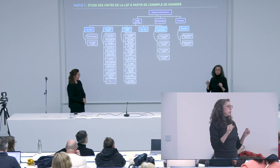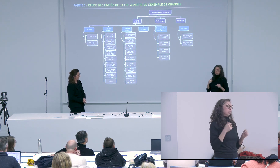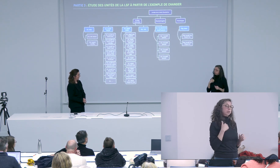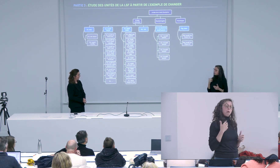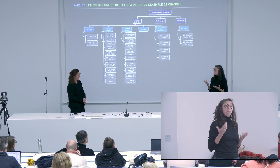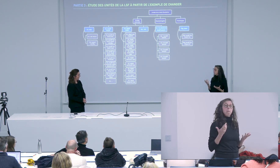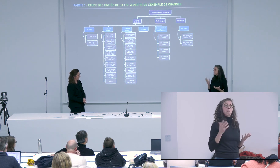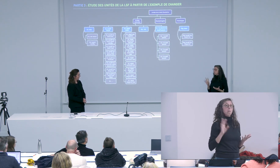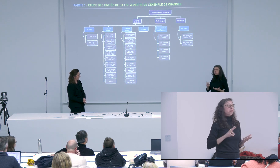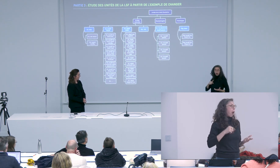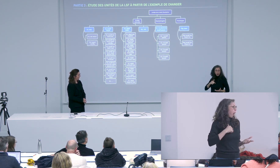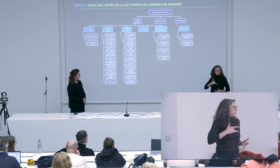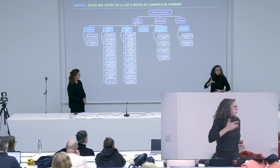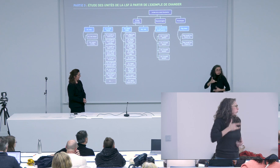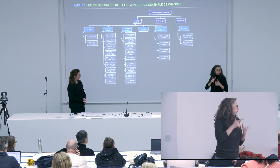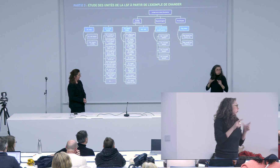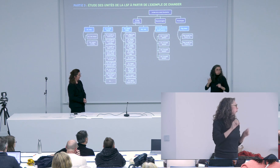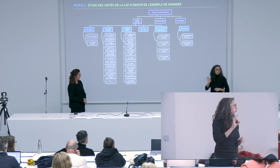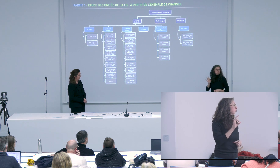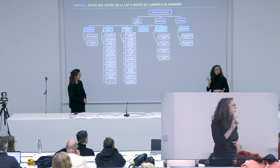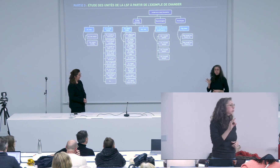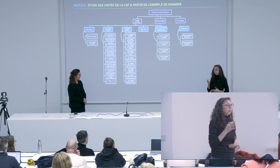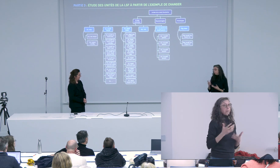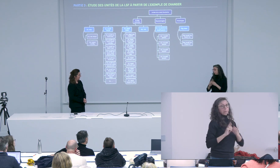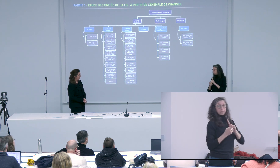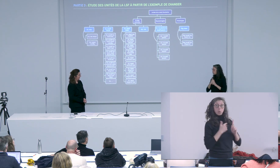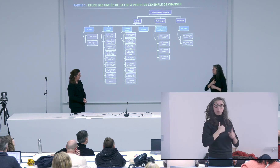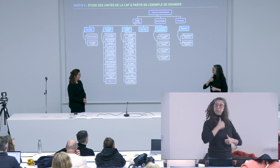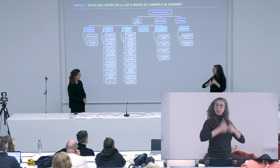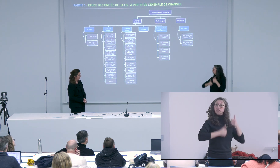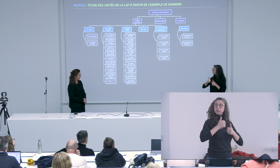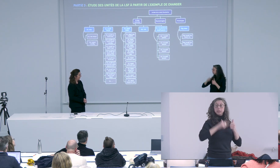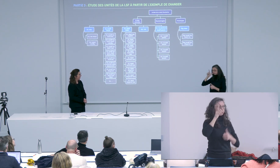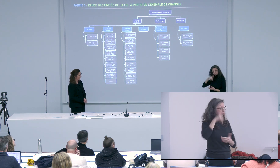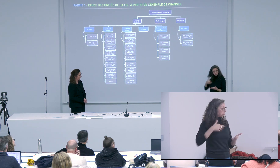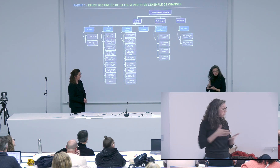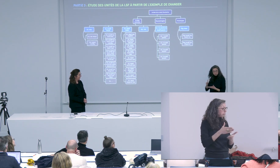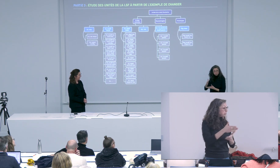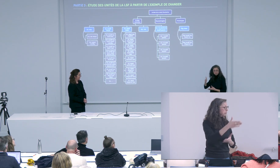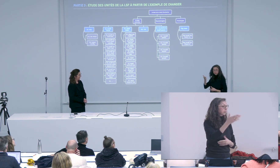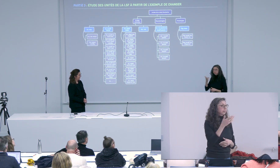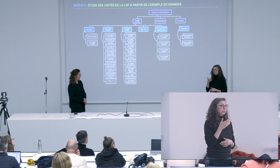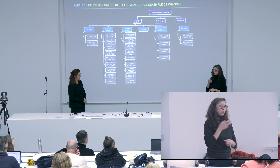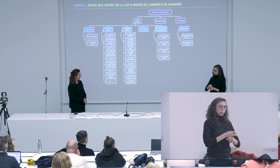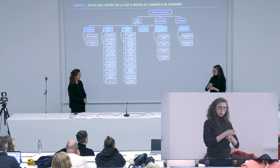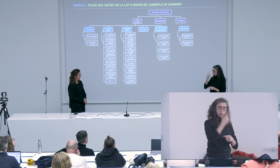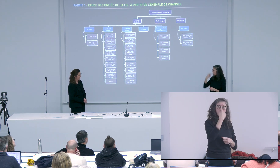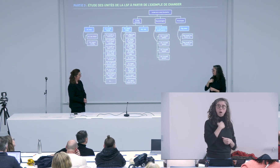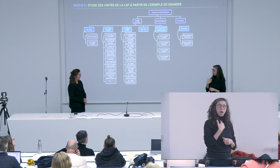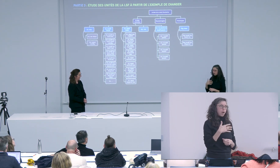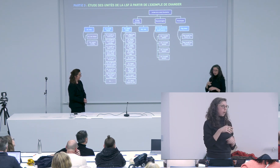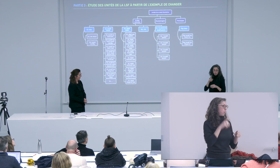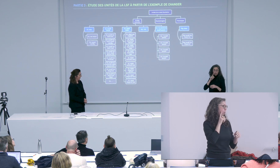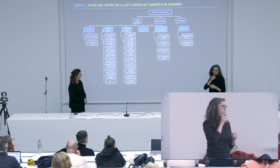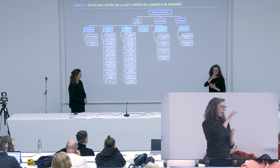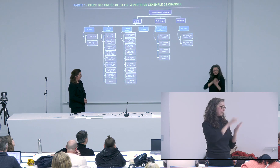et je lui ai dit tu me proposes quoi elle m'a dit pourquoi pas la linguistique bon oui oui ça m'intéressait donc c'est vraiment un défi pour moi je me suis